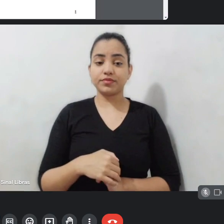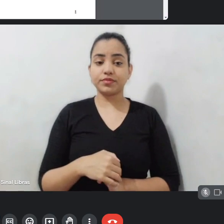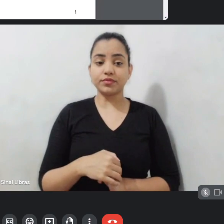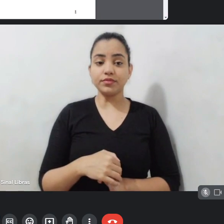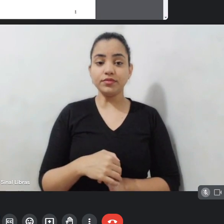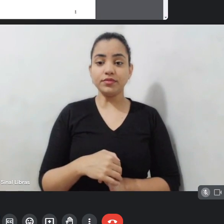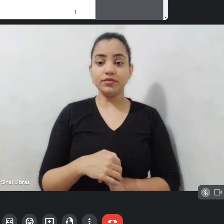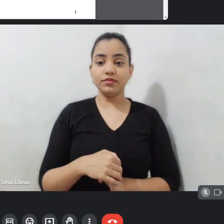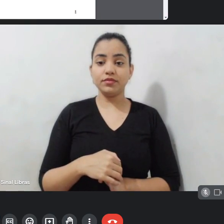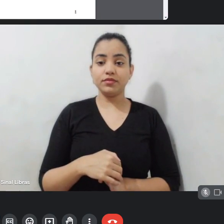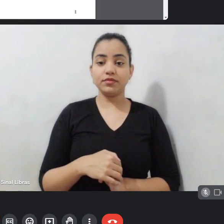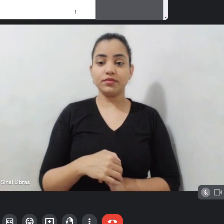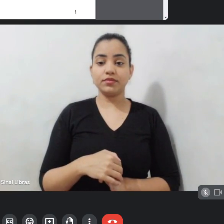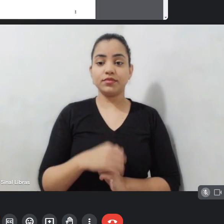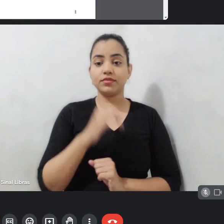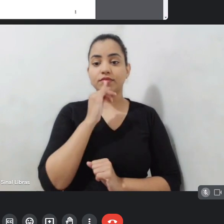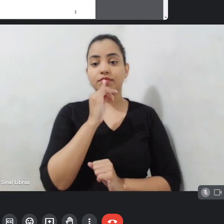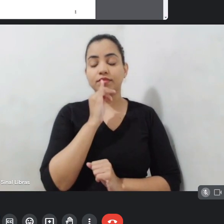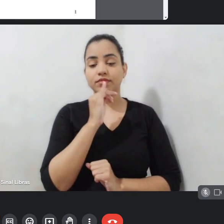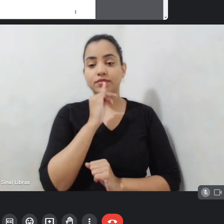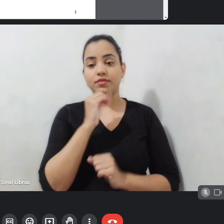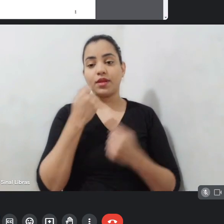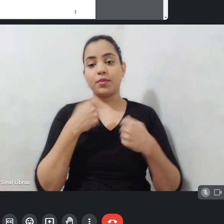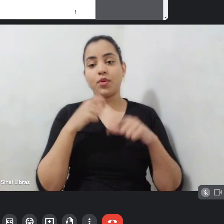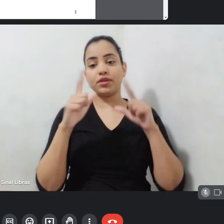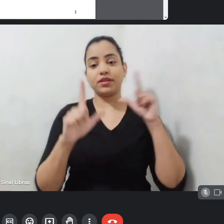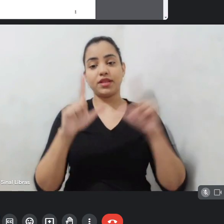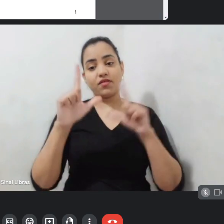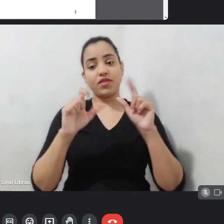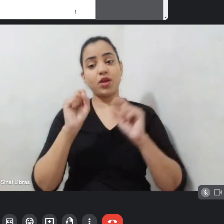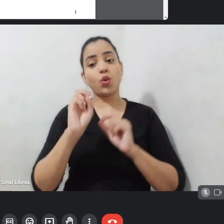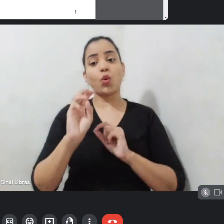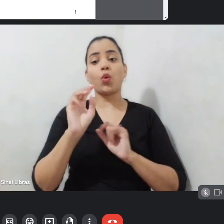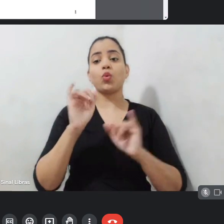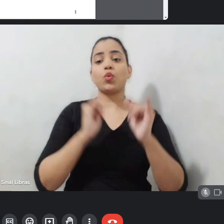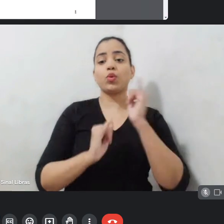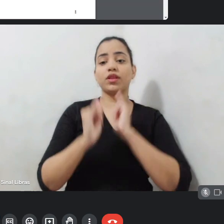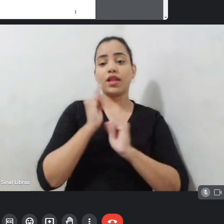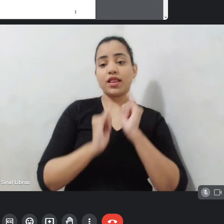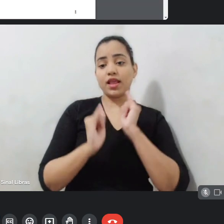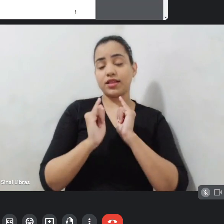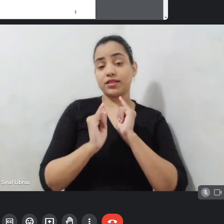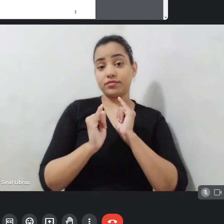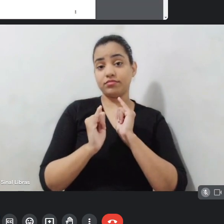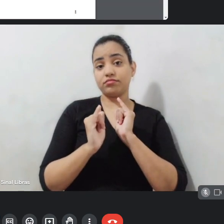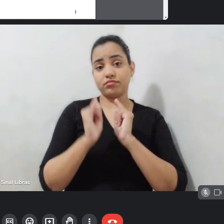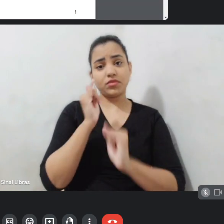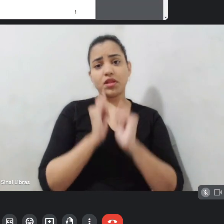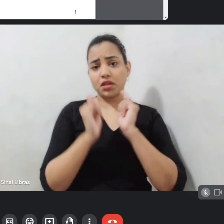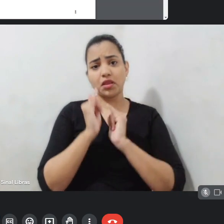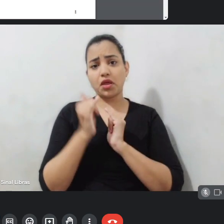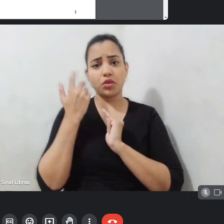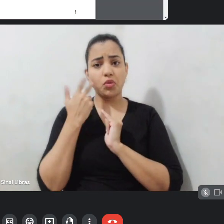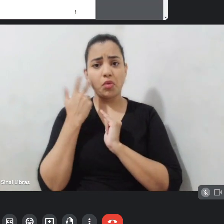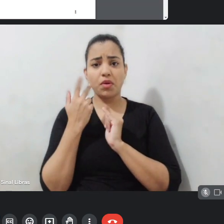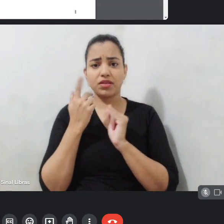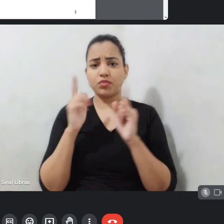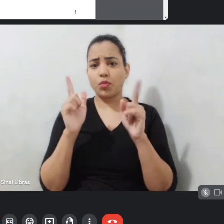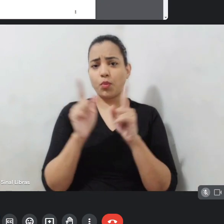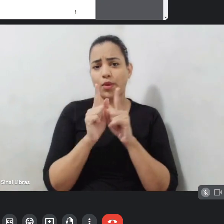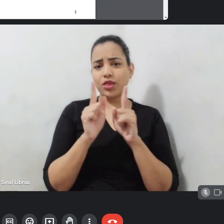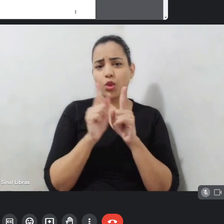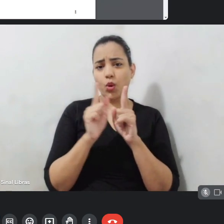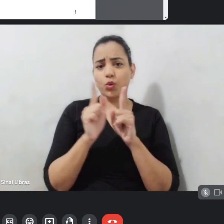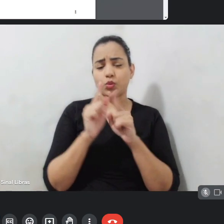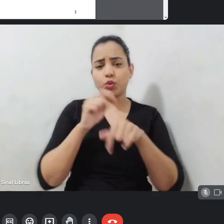web séries, normalmente, é uma obra que tem uma duração menor de episódios, né? E, no caso, ela é destinada